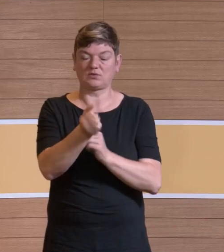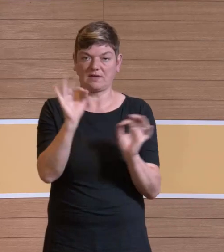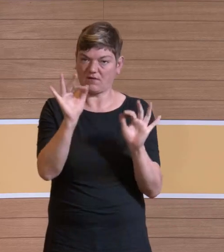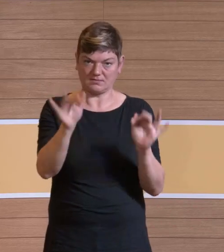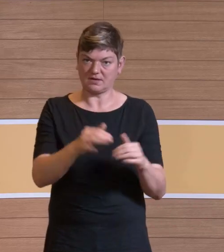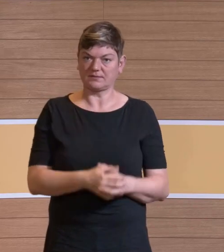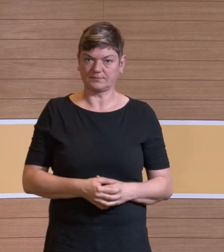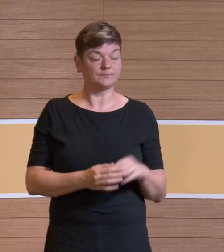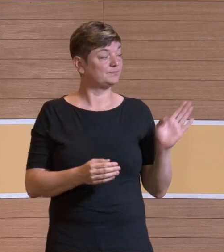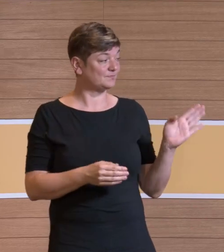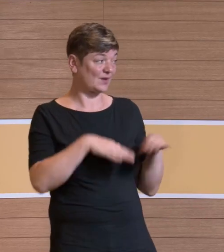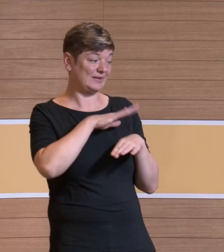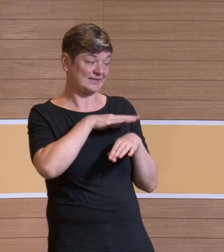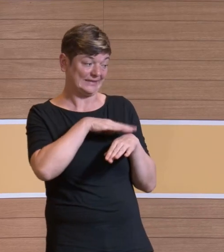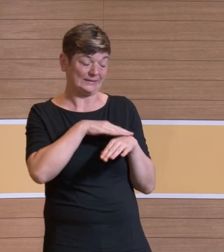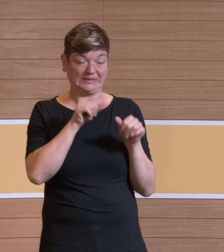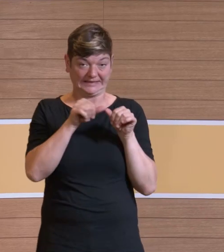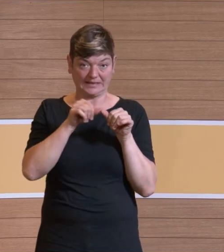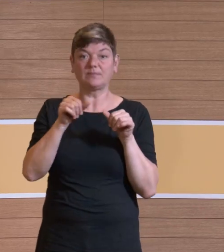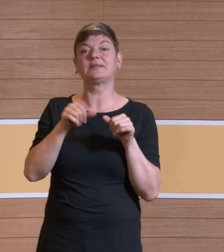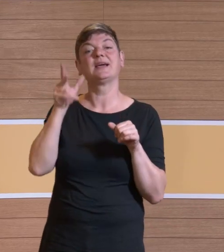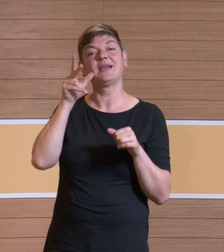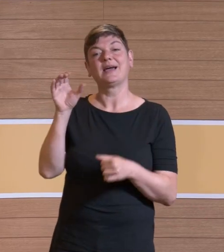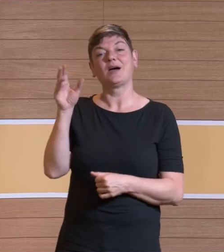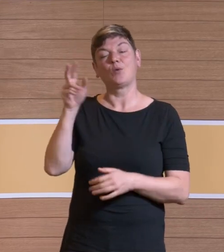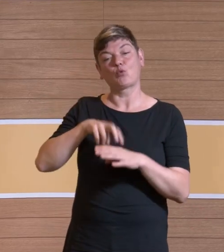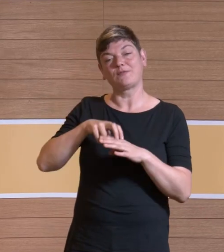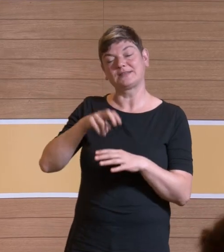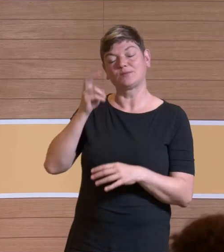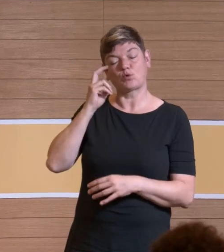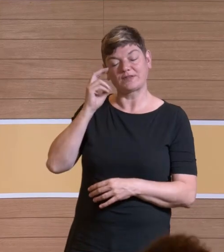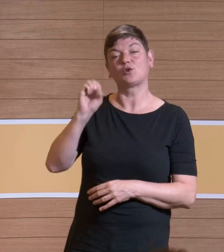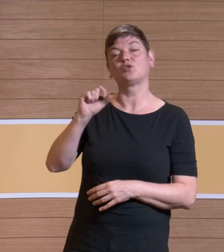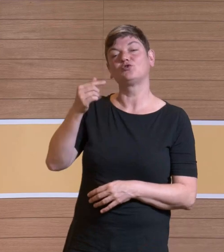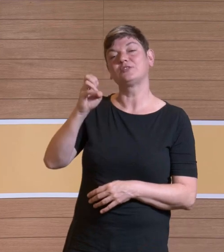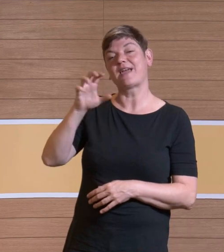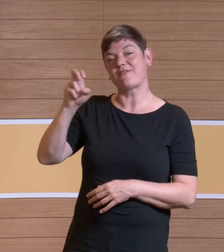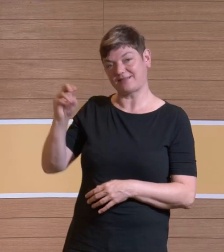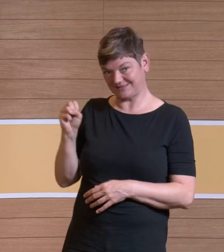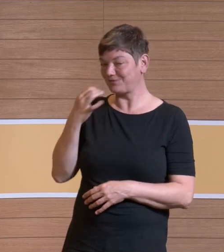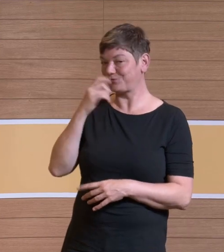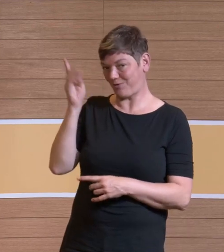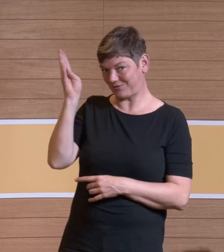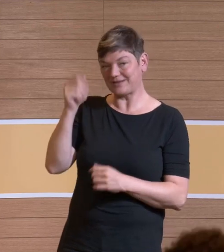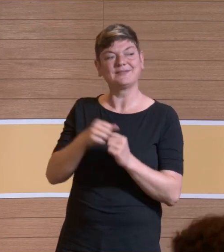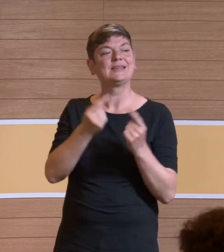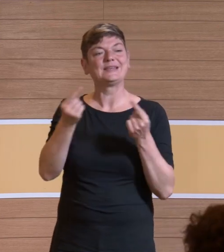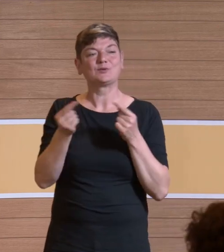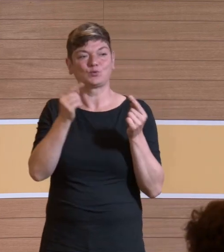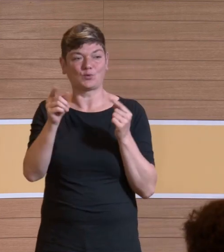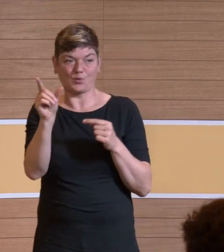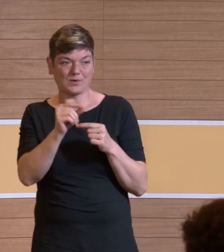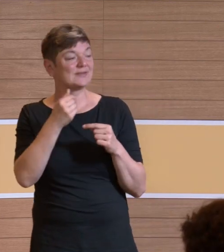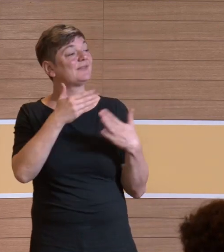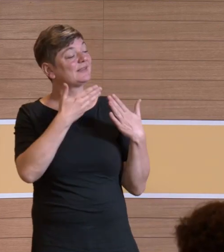In allen Betracht der Zeit und der Vortragszeit von Herrn Professor Steffens, würde ich sagen, wir beenden die Diskussion an der Stelle. Ganz, ganz herzlichen Dank, Frau Ziegler, nochmal für den spannenden